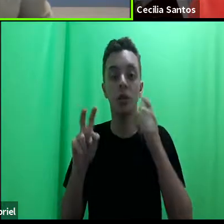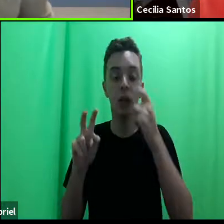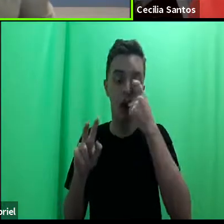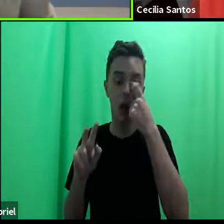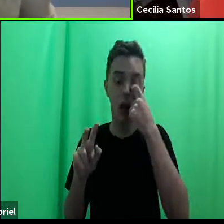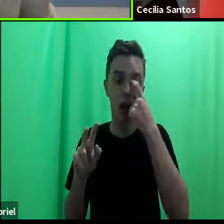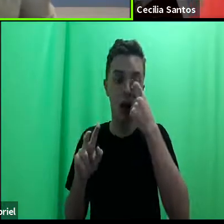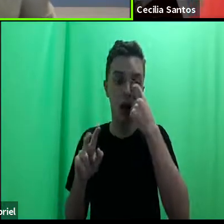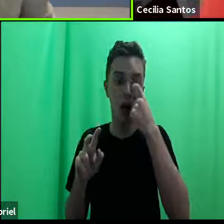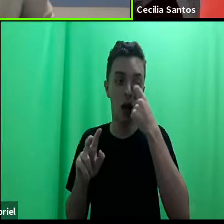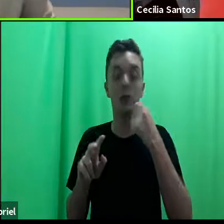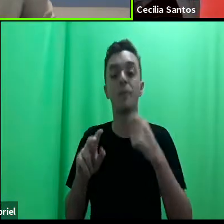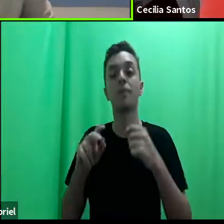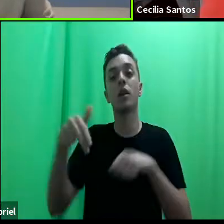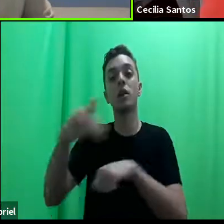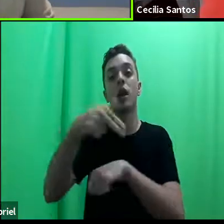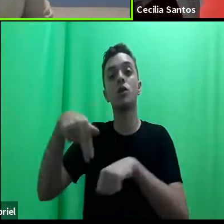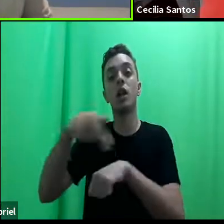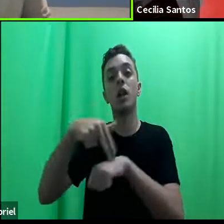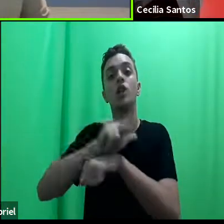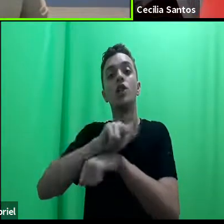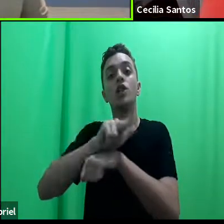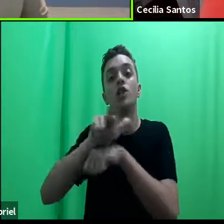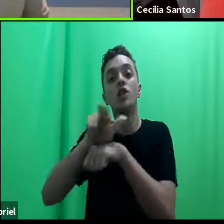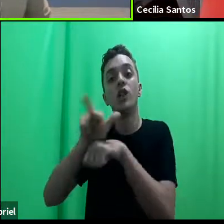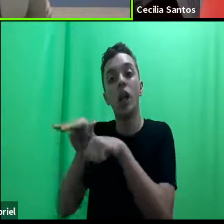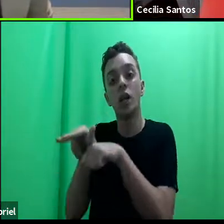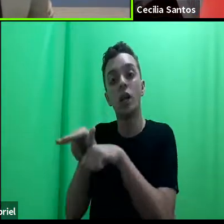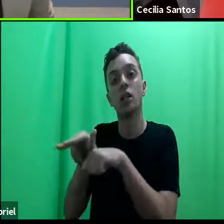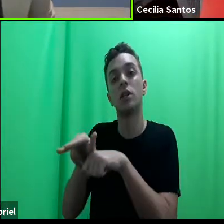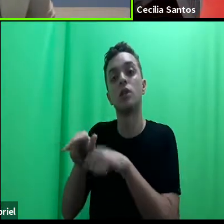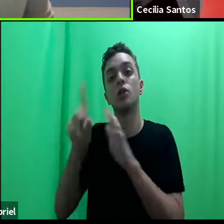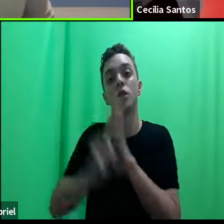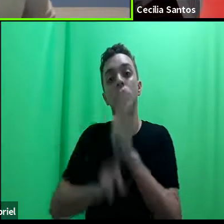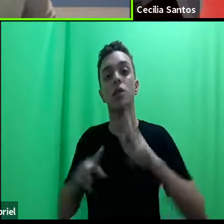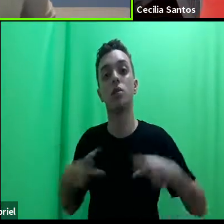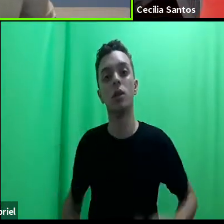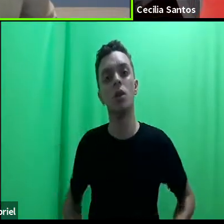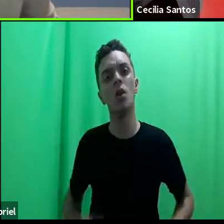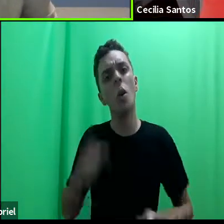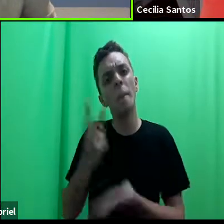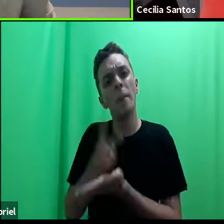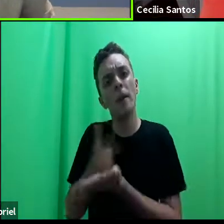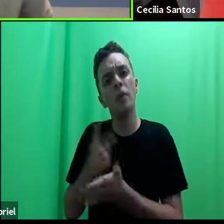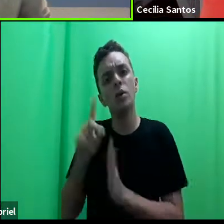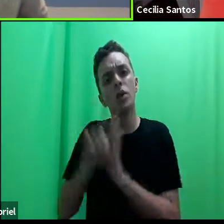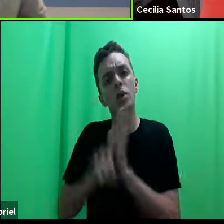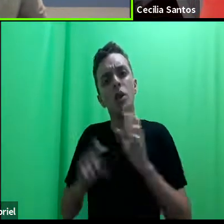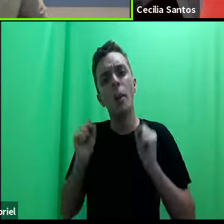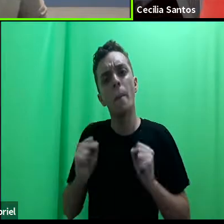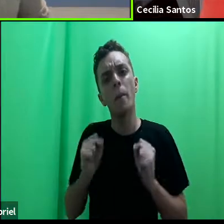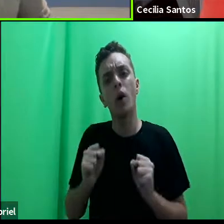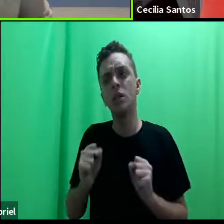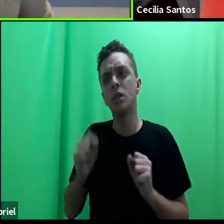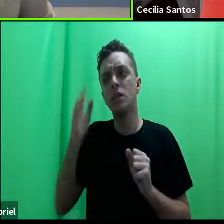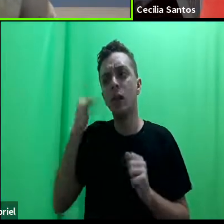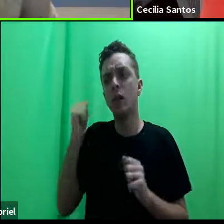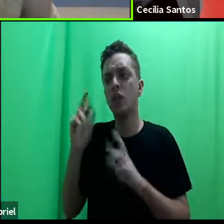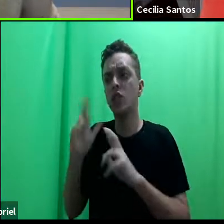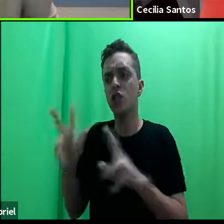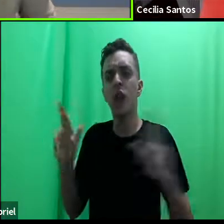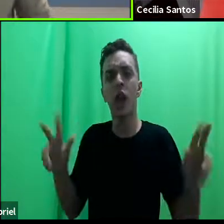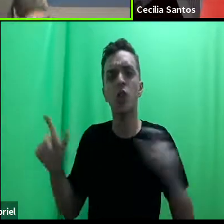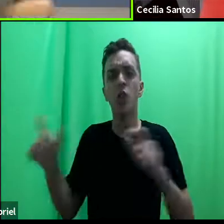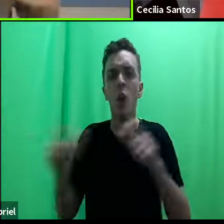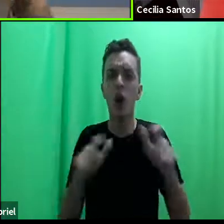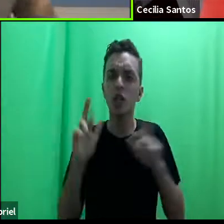dos direitos humanos e pergunta se isso significa dizer que o mesmo direito pode ser considerado de maneira diferente em diferentes locais.